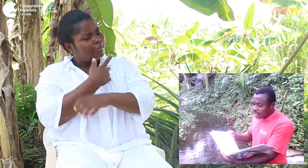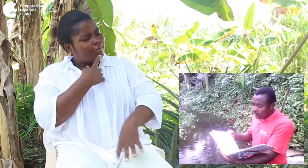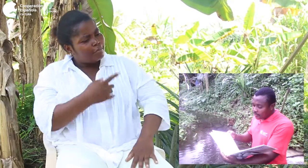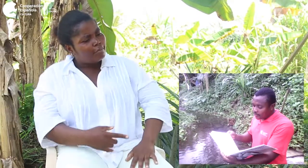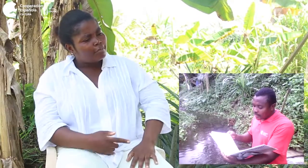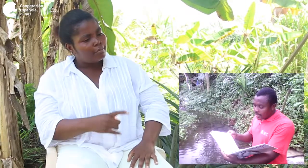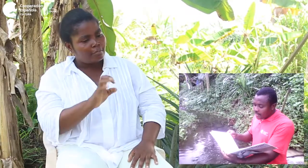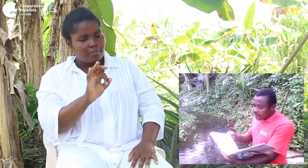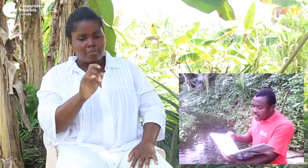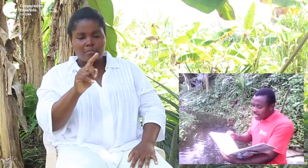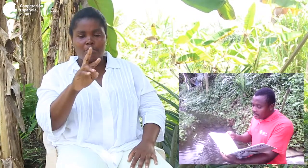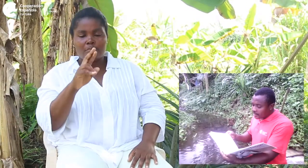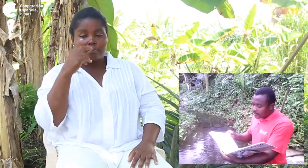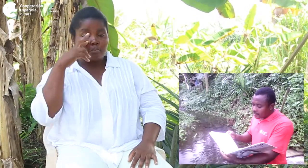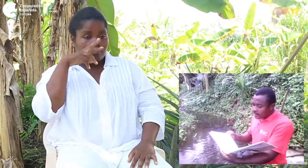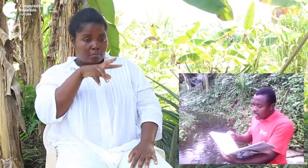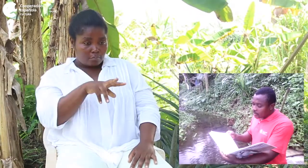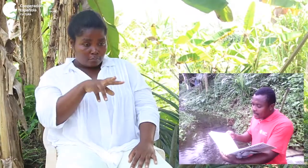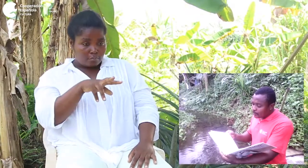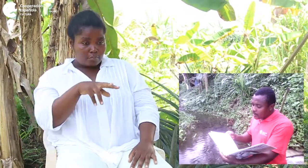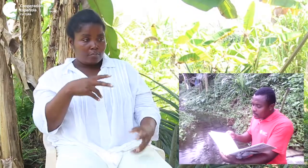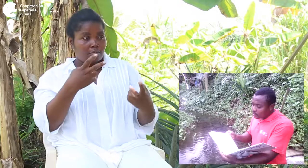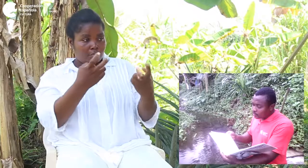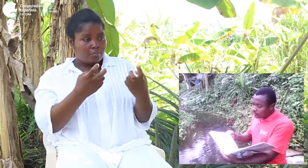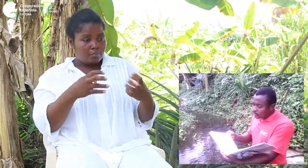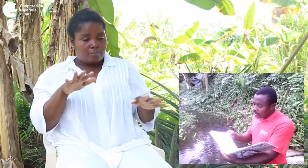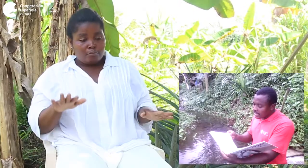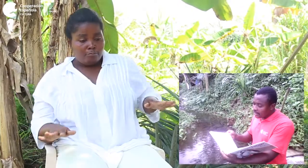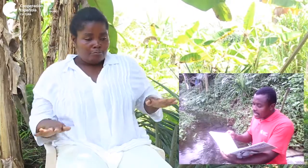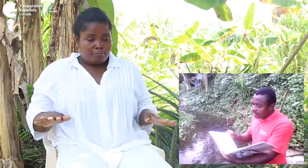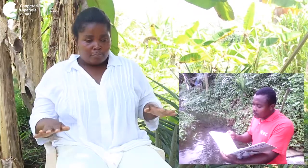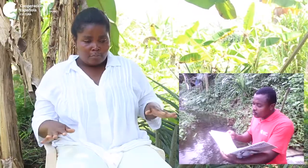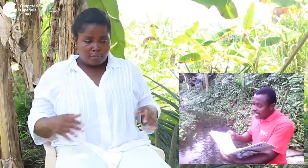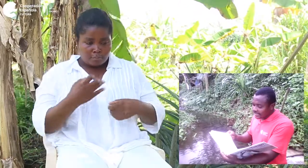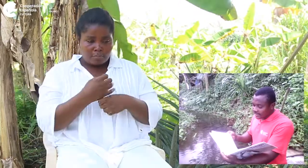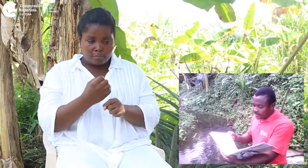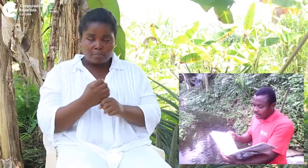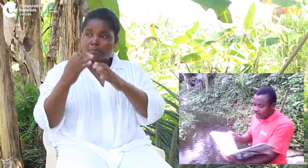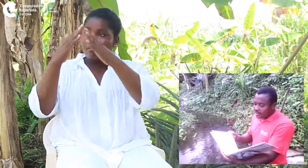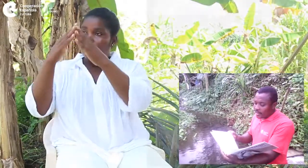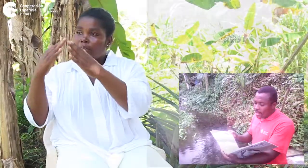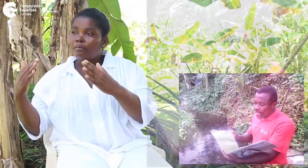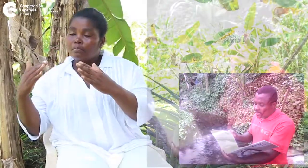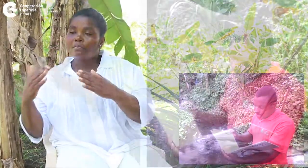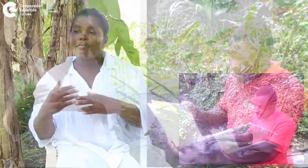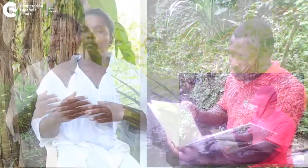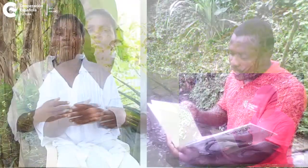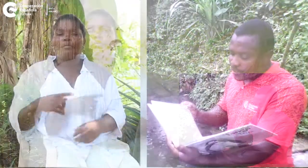Silo veían que los demás pingüinos se hacían sus casas. Así que ellos también